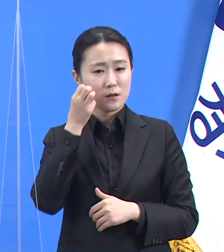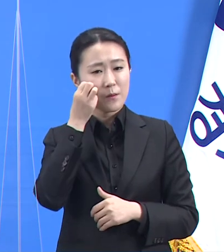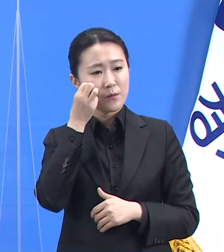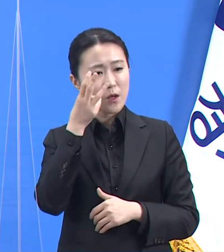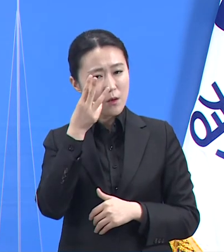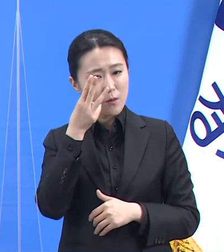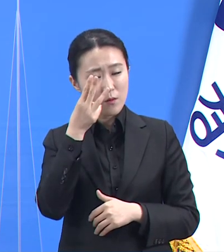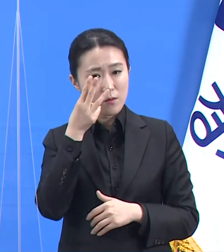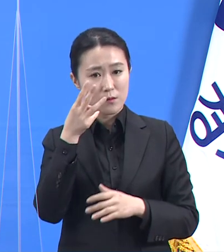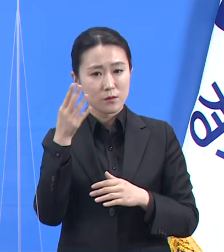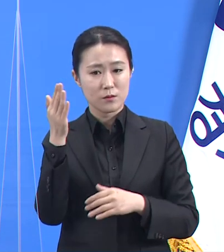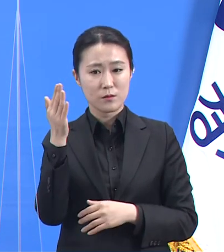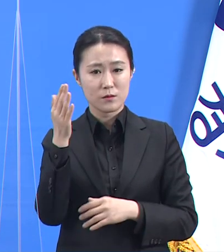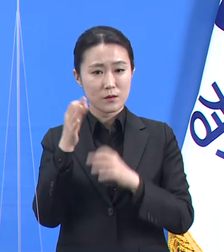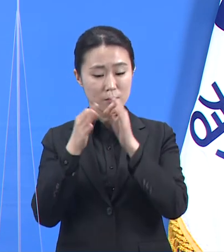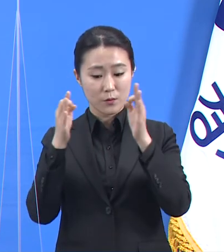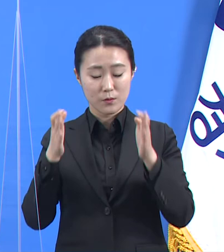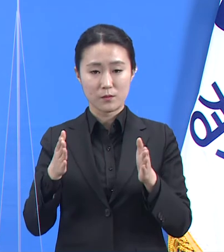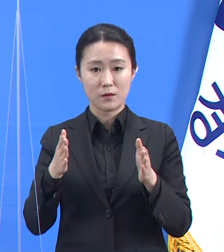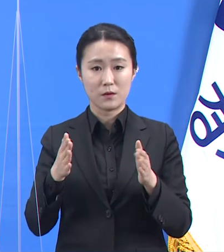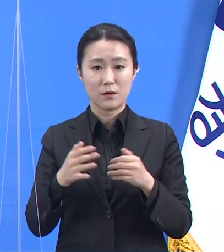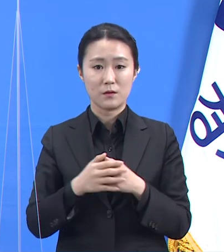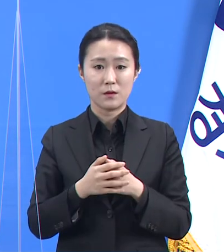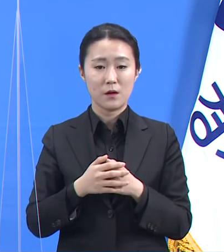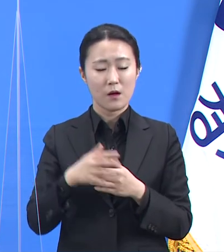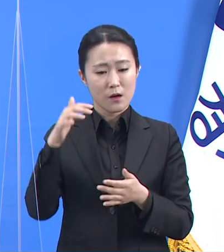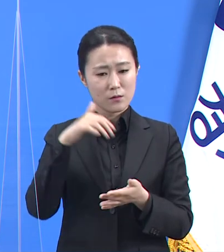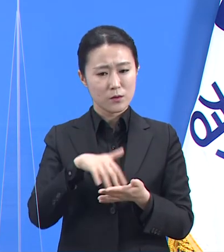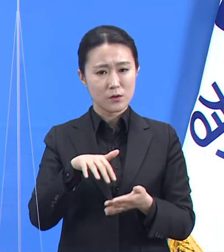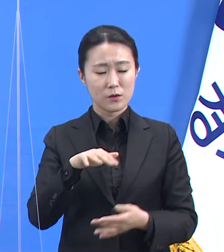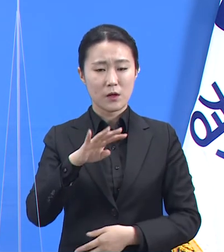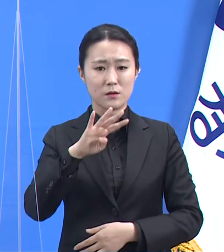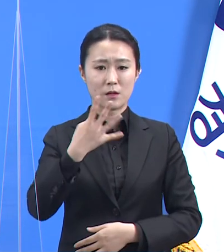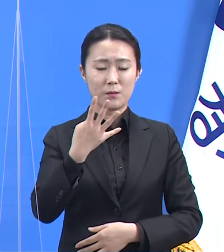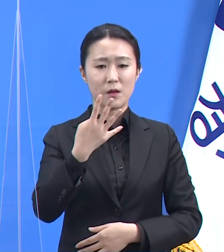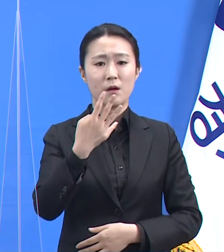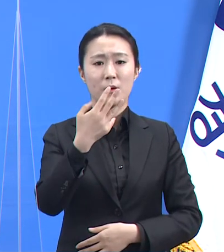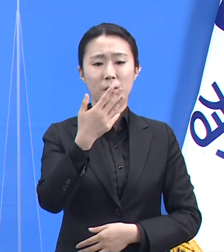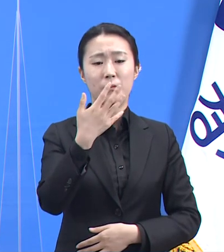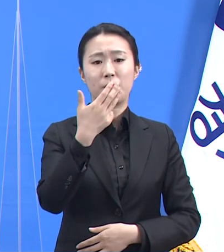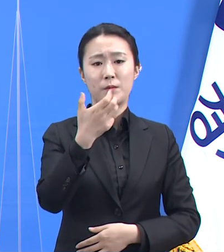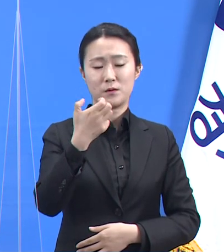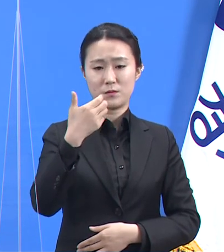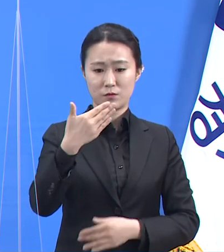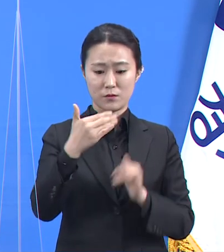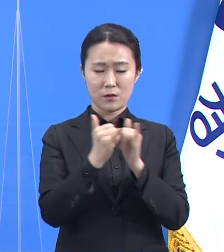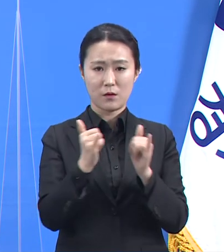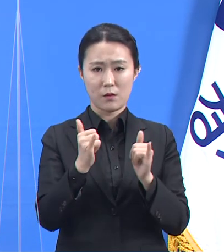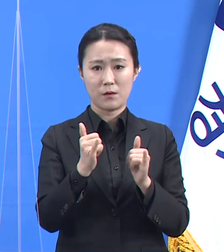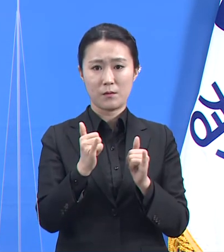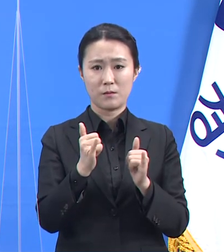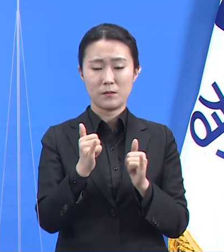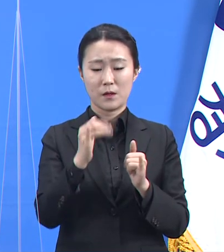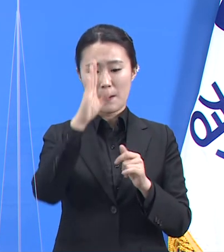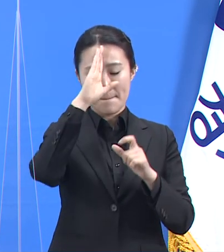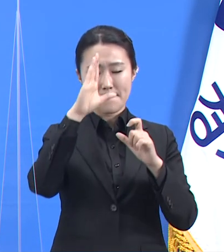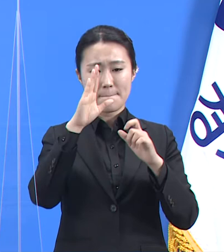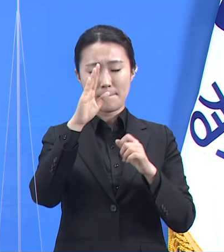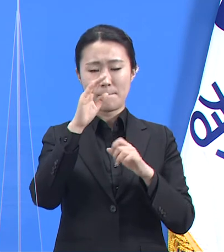기간 동안 총 498명의 유아교육 및 보육시설 관련 감염자가 발생하였습니다.